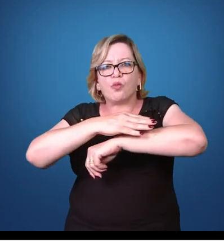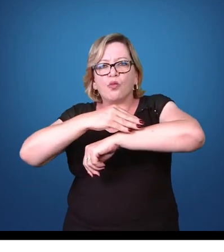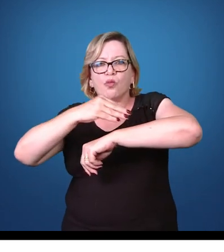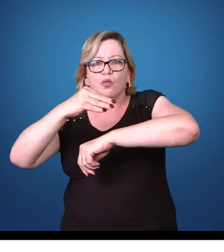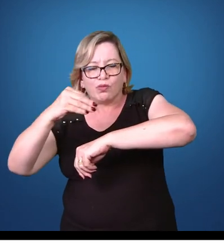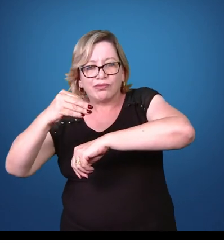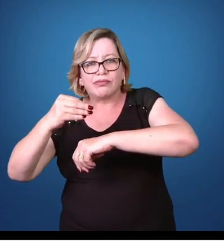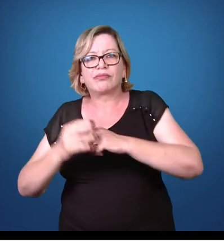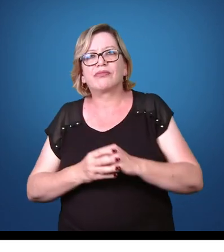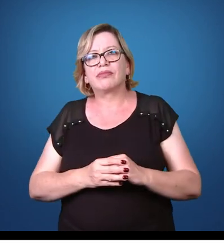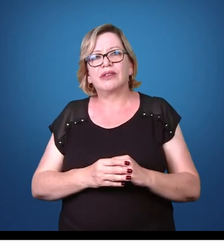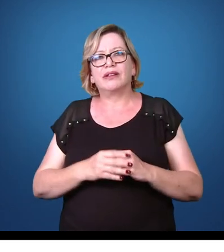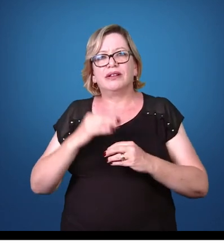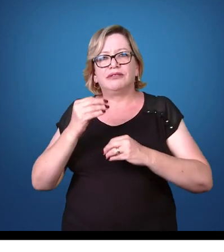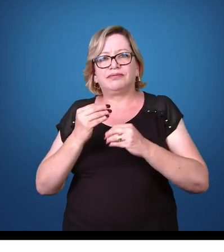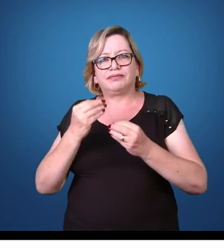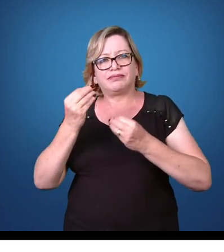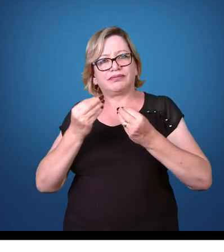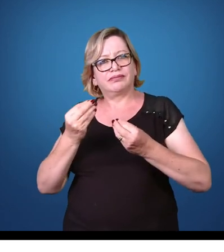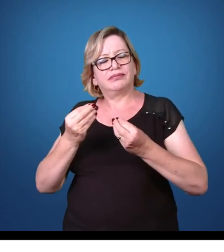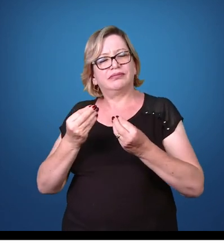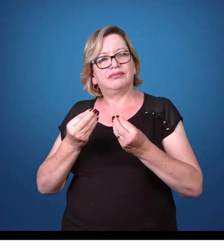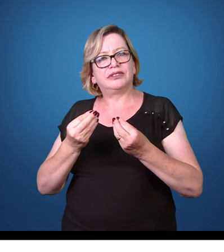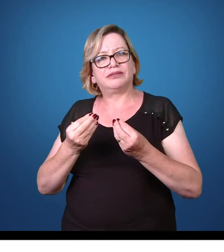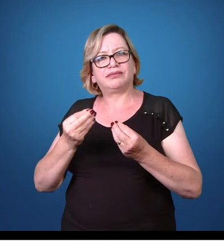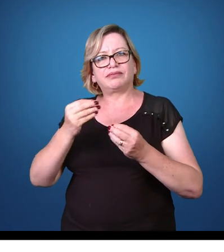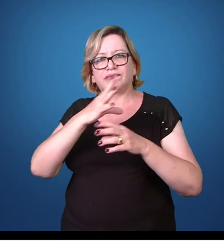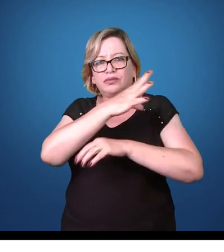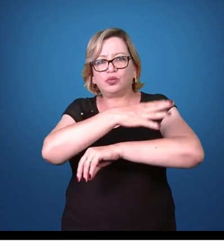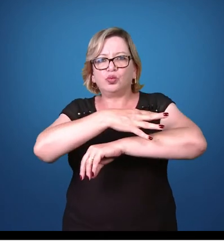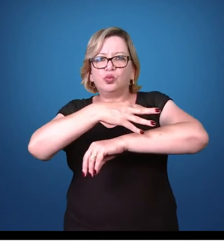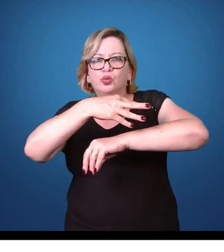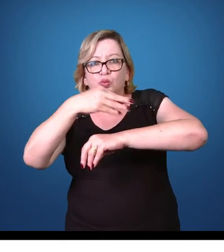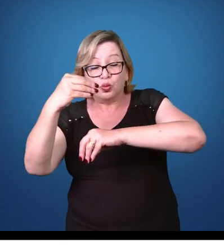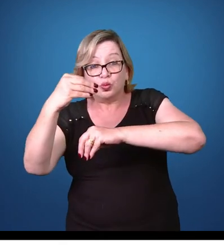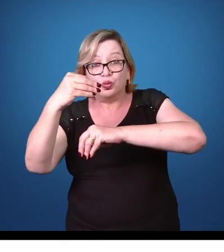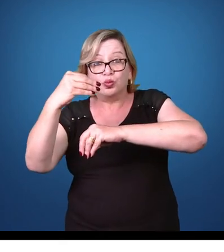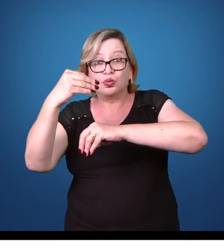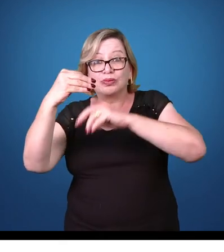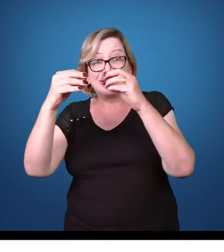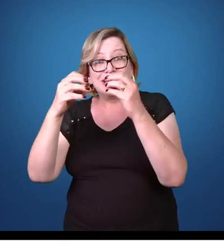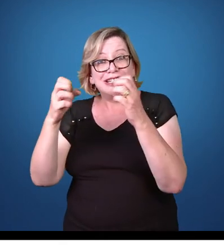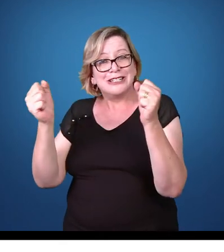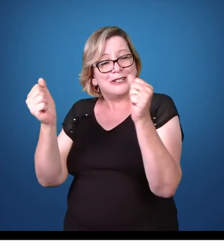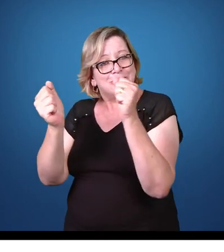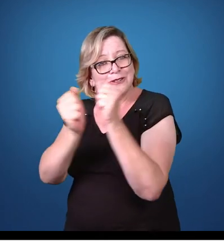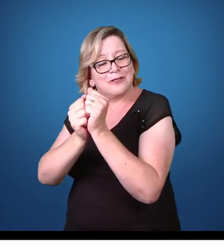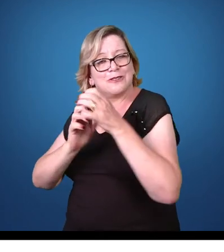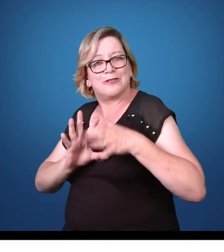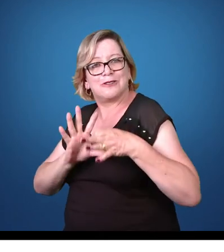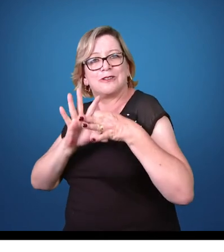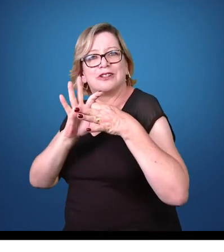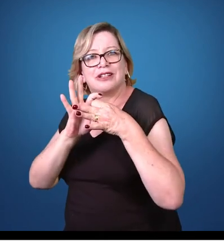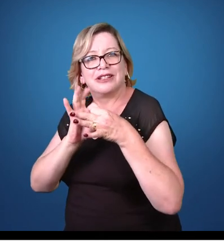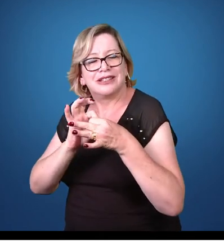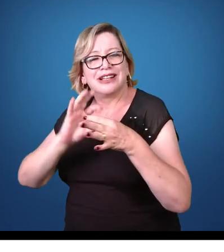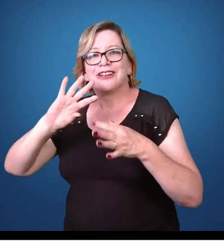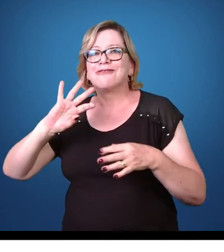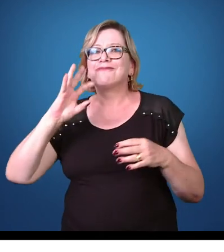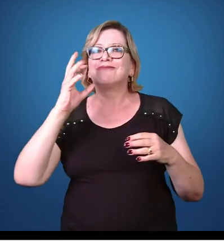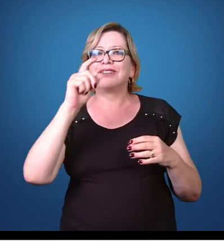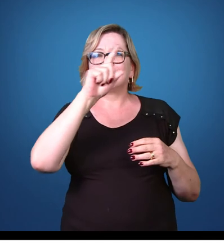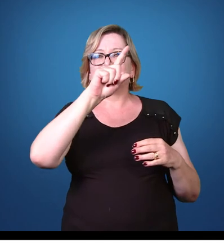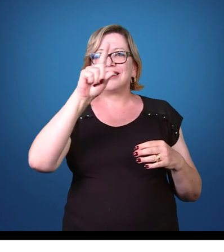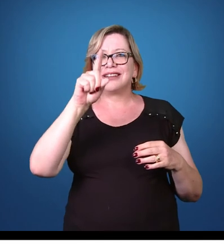repasso sanguíneo. Dentro do vetor, essas formas, eles se fundem originando o que a gente chama de zigoto.